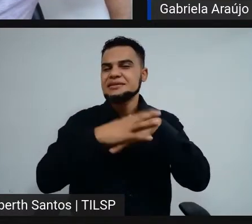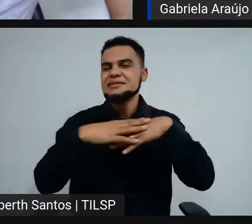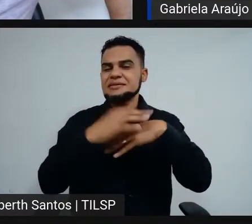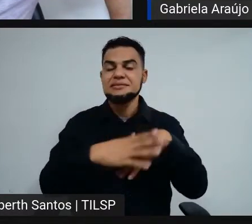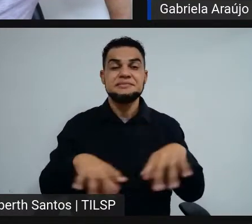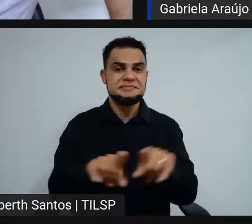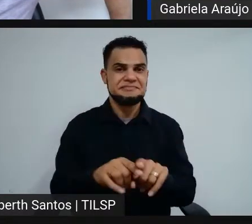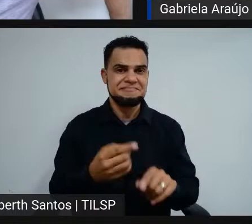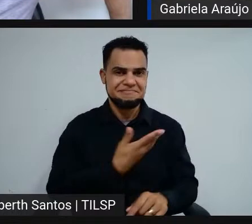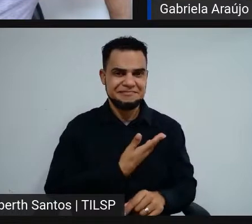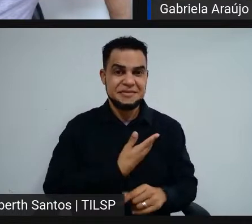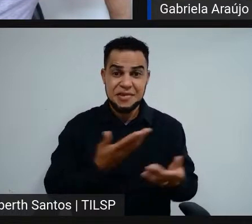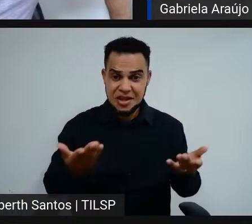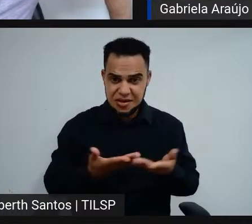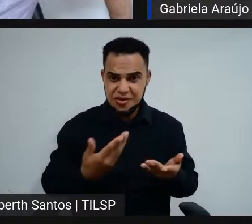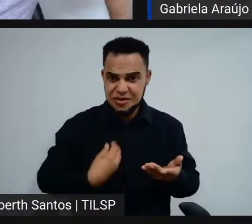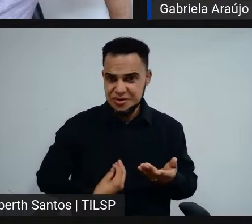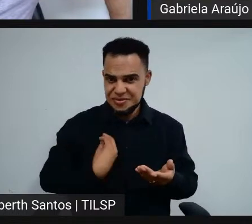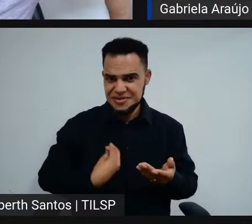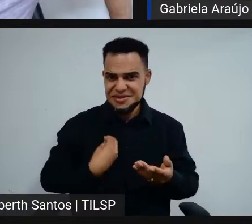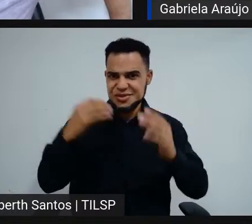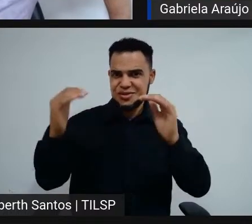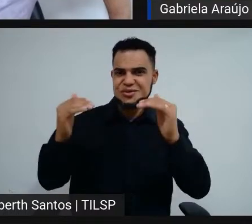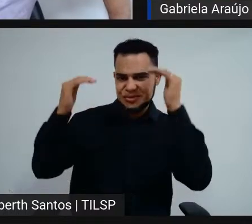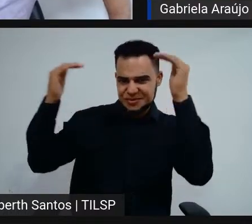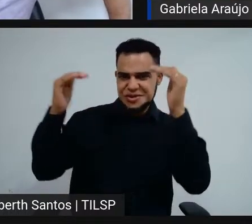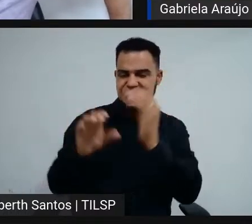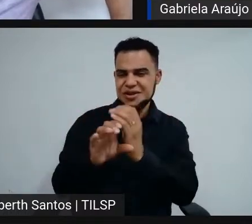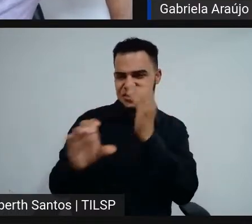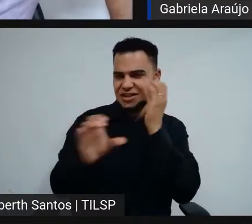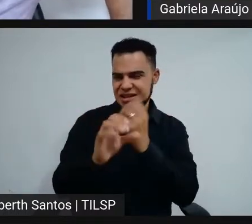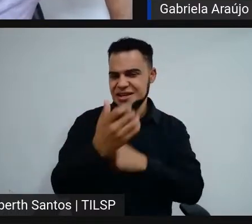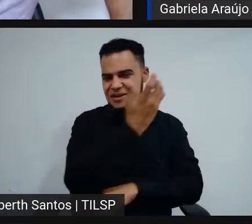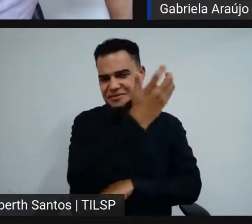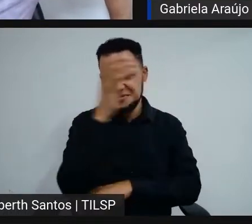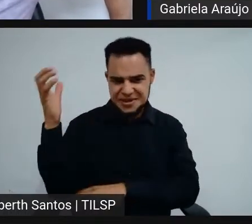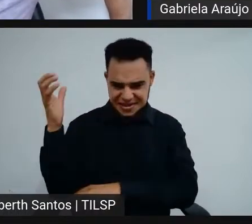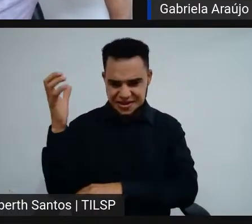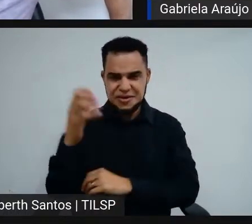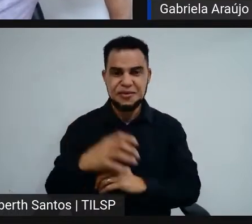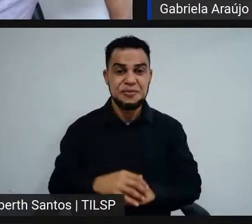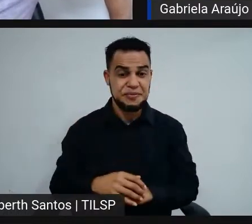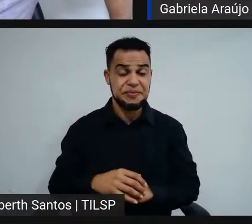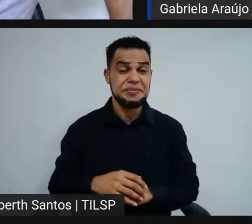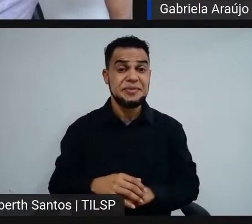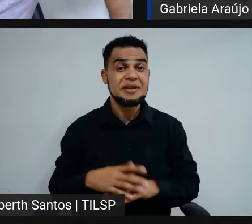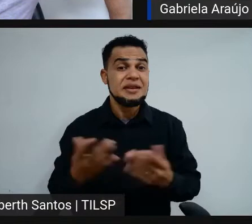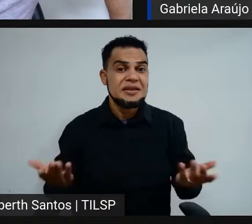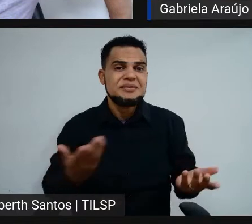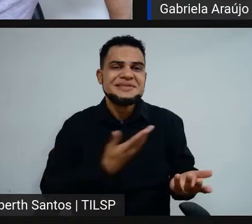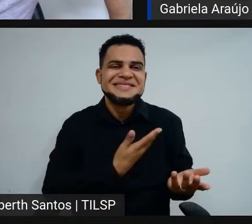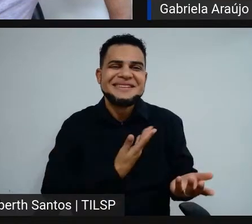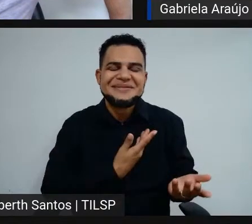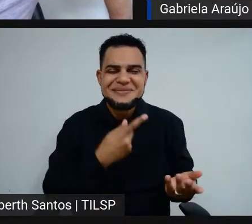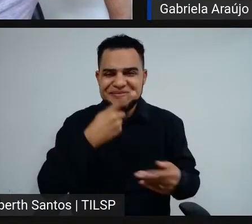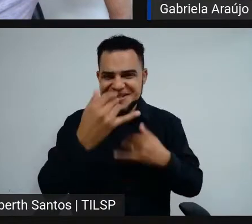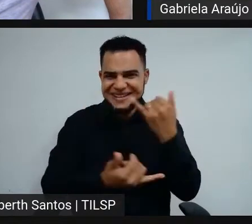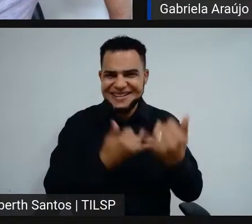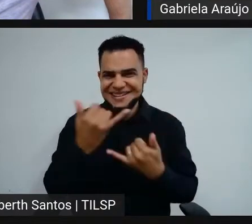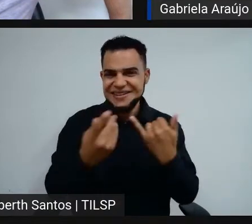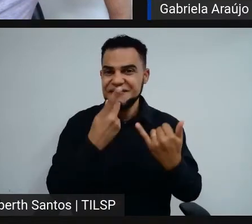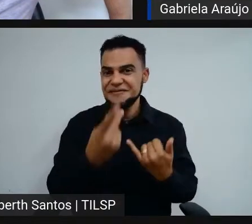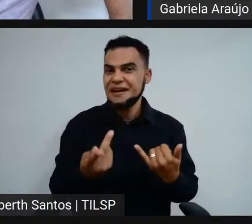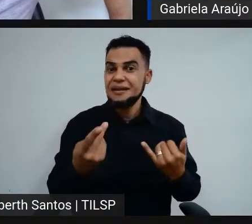agora, eu faço parte do curso superior, de engenharia ambiental e sanitária. Os colegas até brincam que eu praticamente